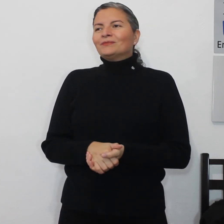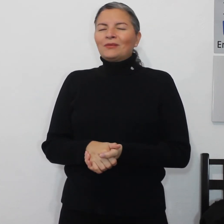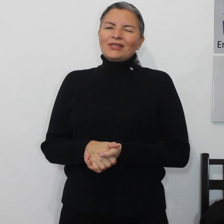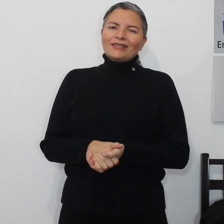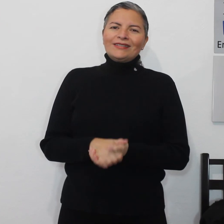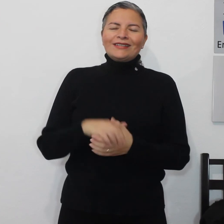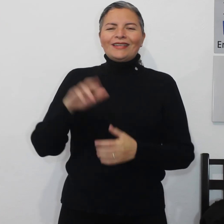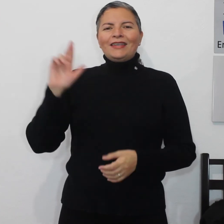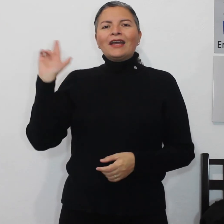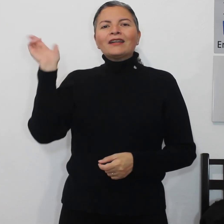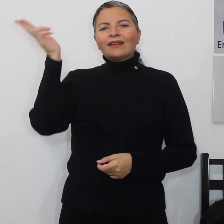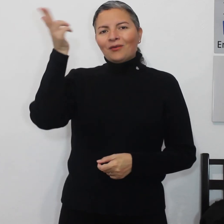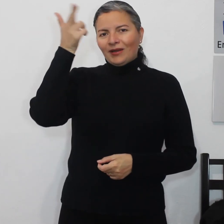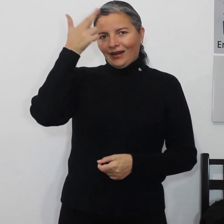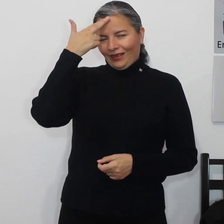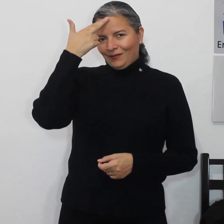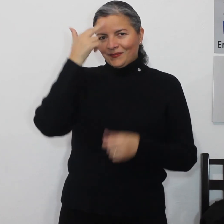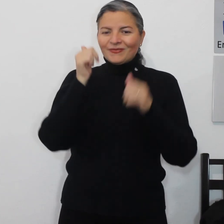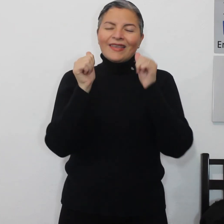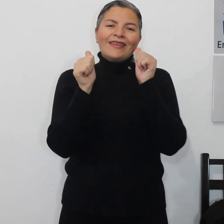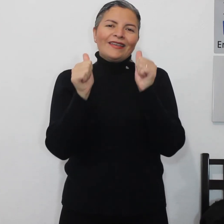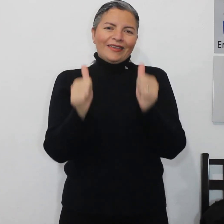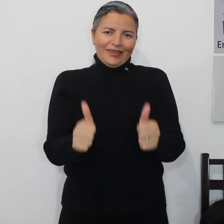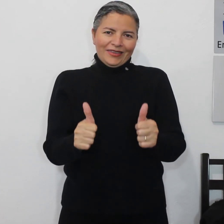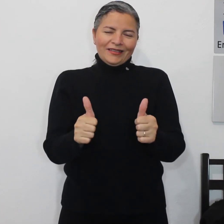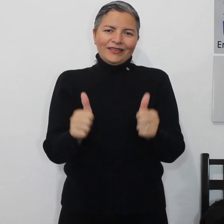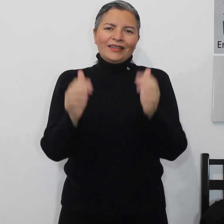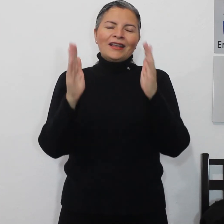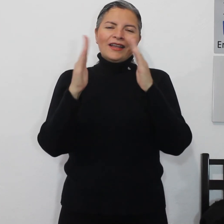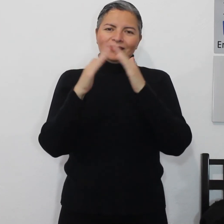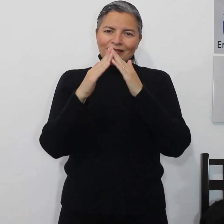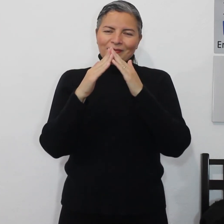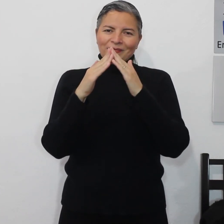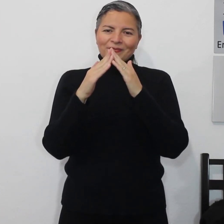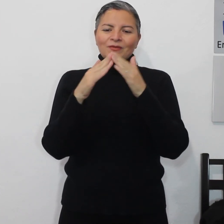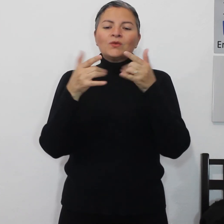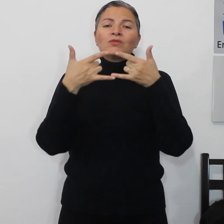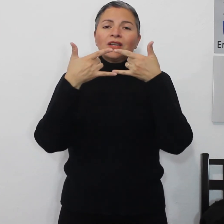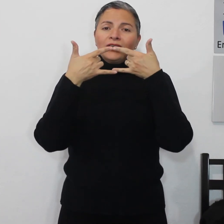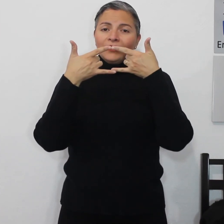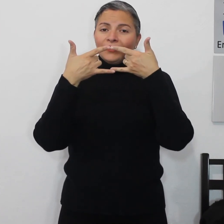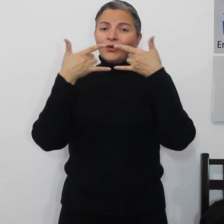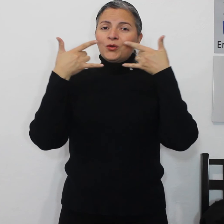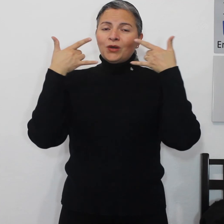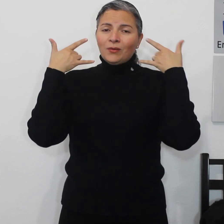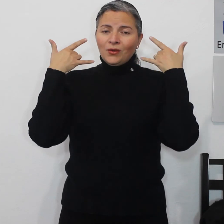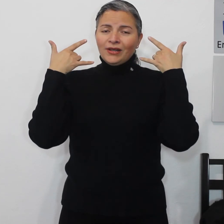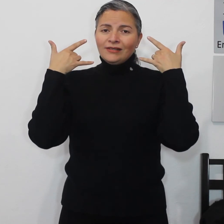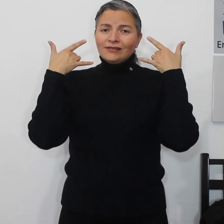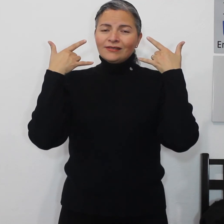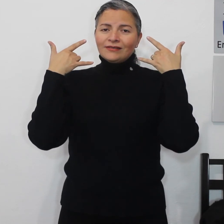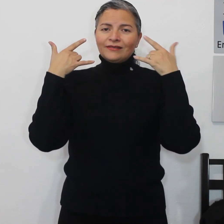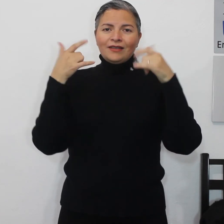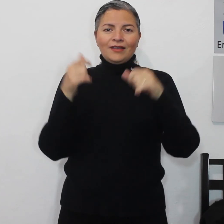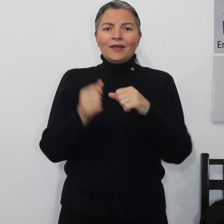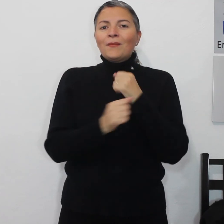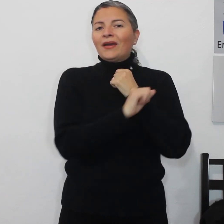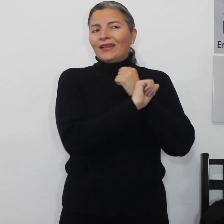vamos a hacer esta seña. Recuerden, quédate en casa. Usa el cubrebocas para